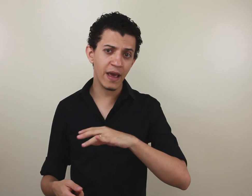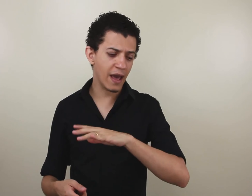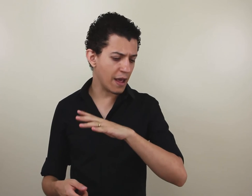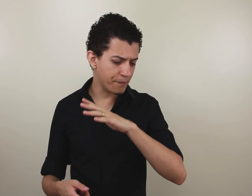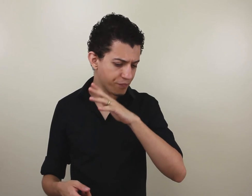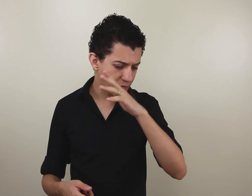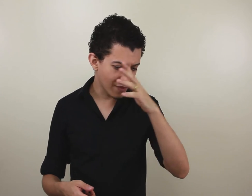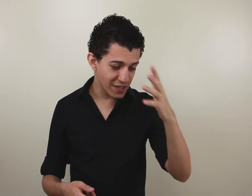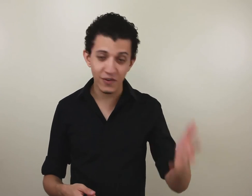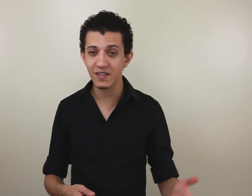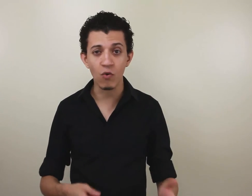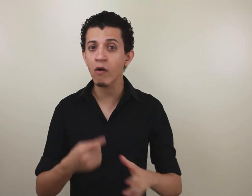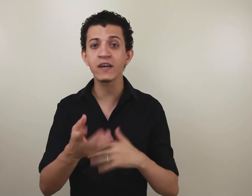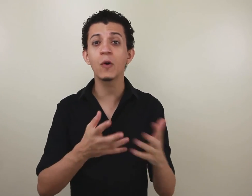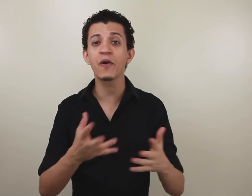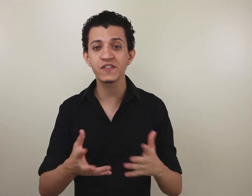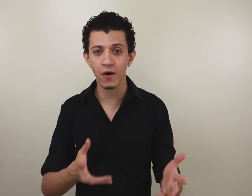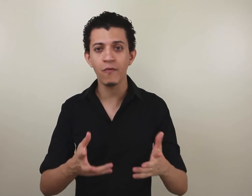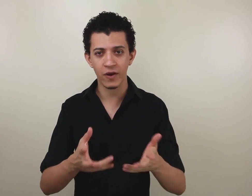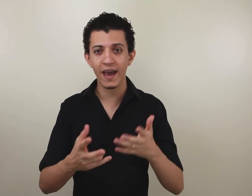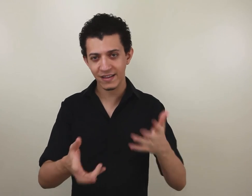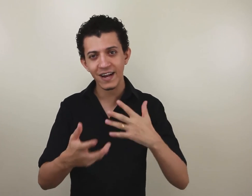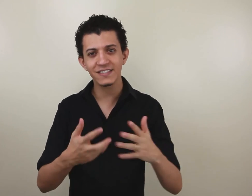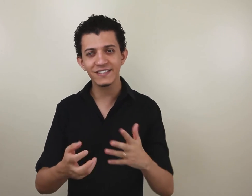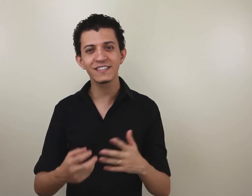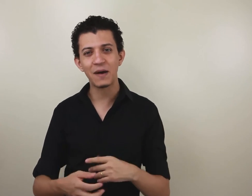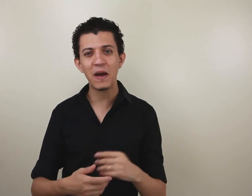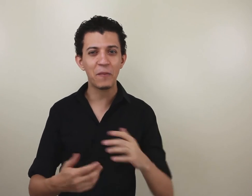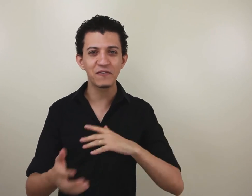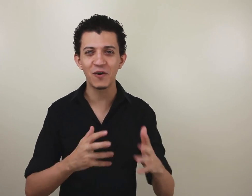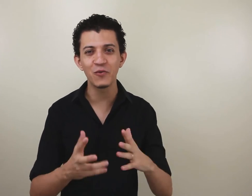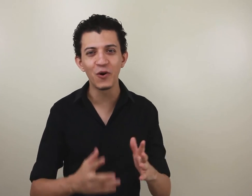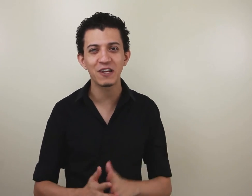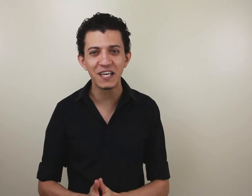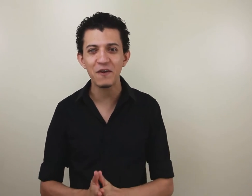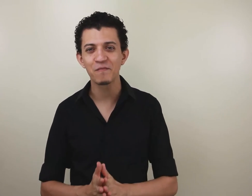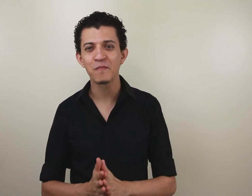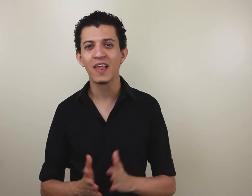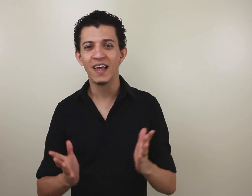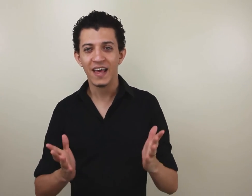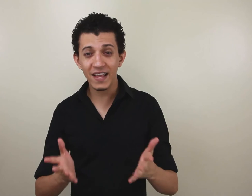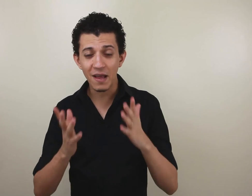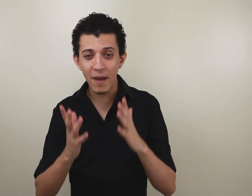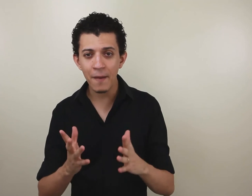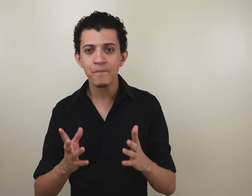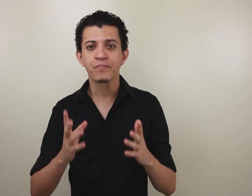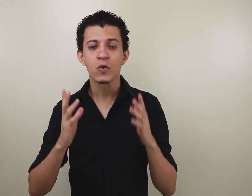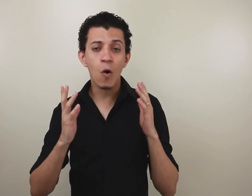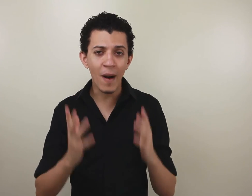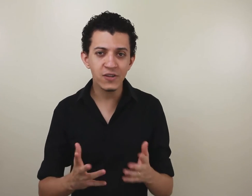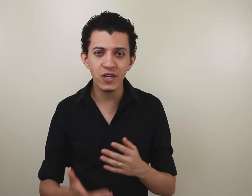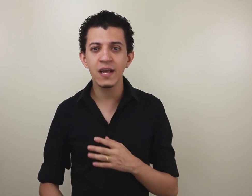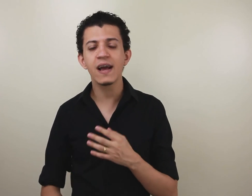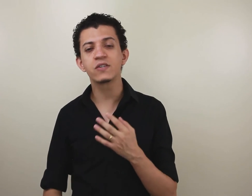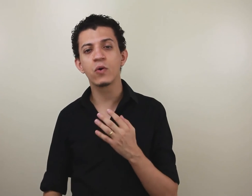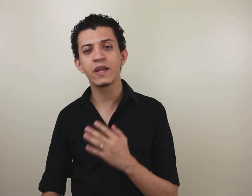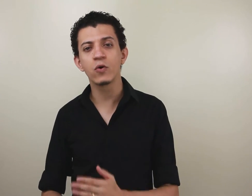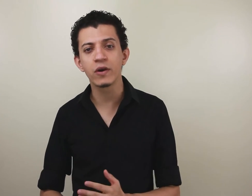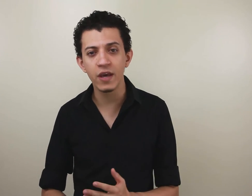qual que a sua profissão, ok? É interessante a saber a profissão do outro aqui e também compartilhe esse conteúdo aqui